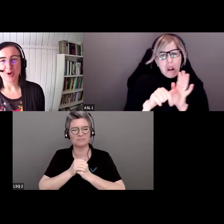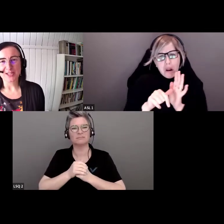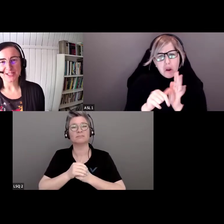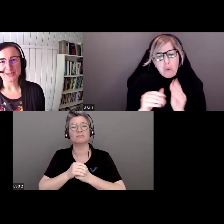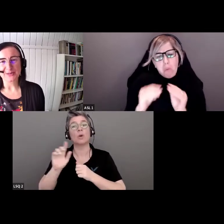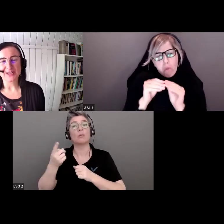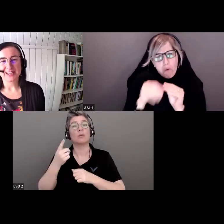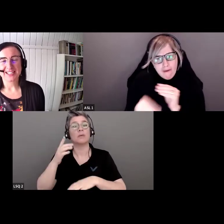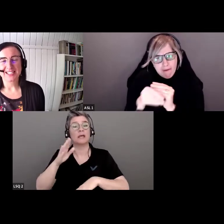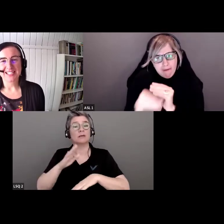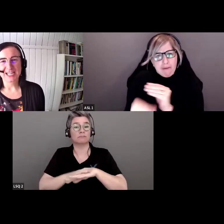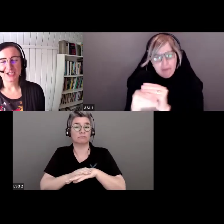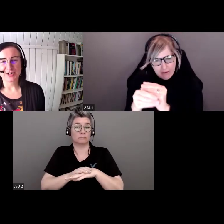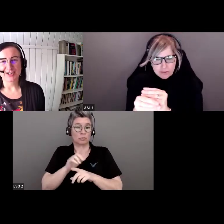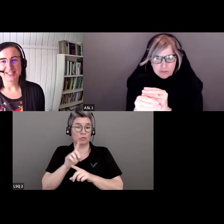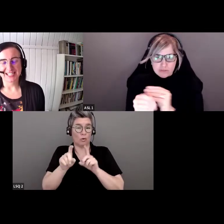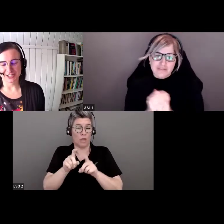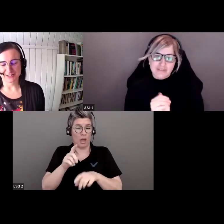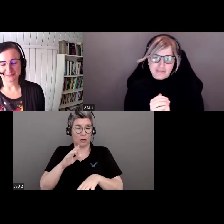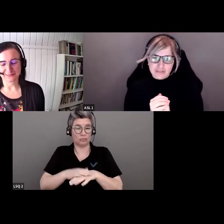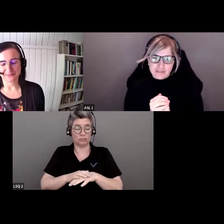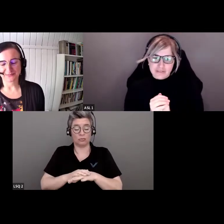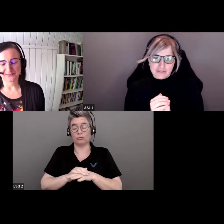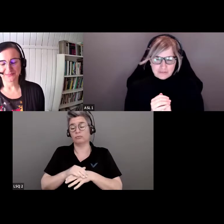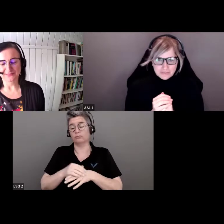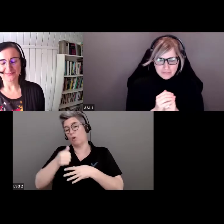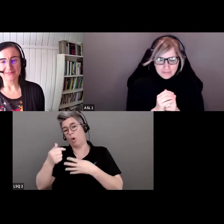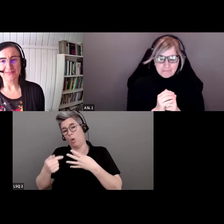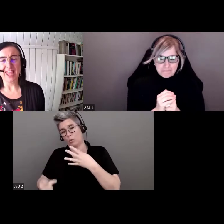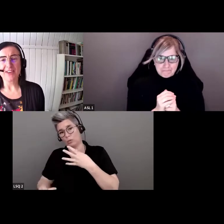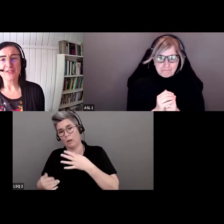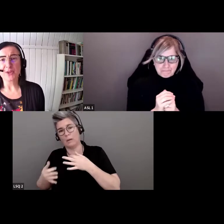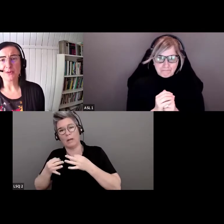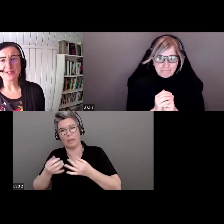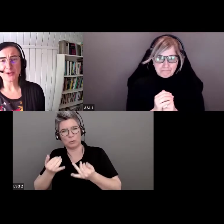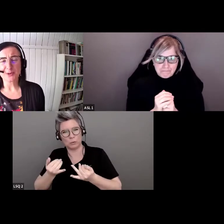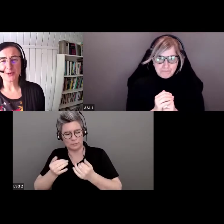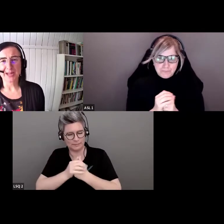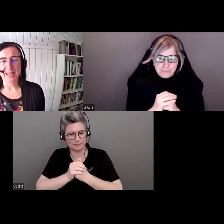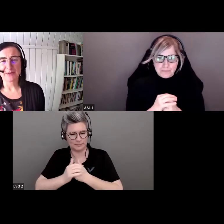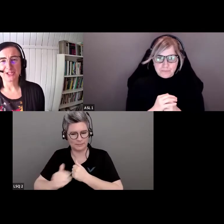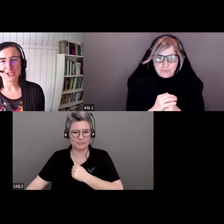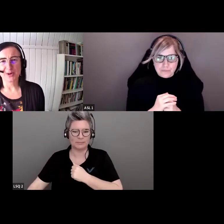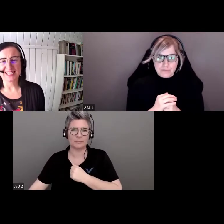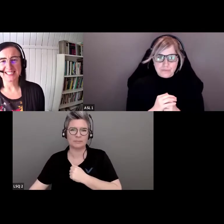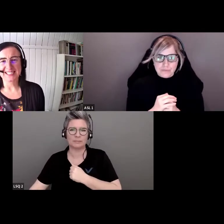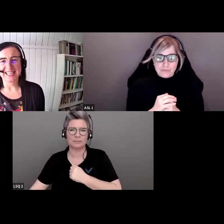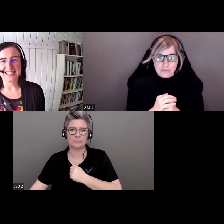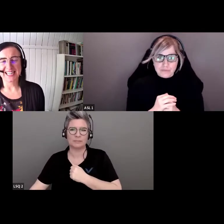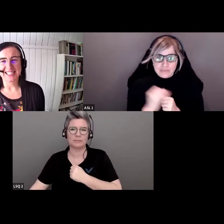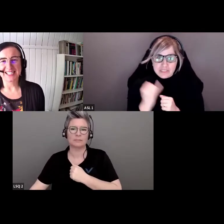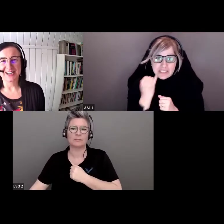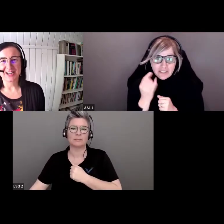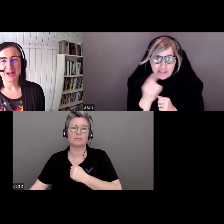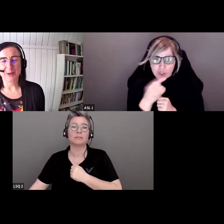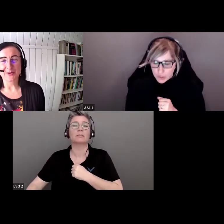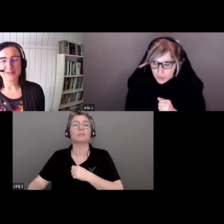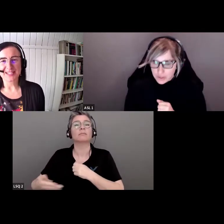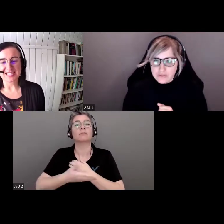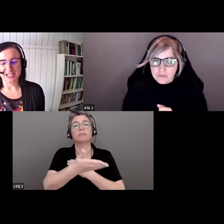série de sondages auxquels vous pourrez répondre pendant la séance d'aujourd'hui. Pour ceux d'entre vous